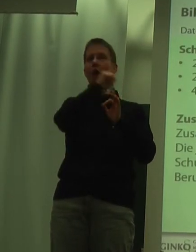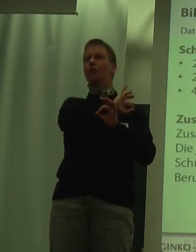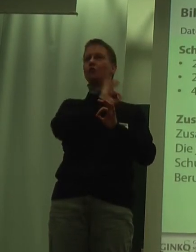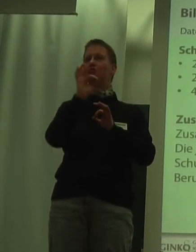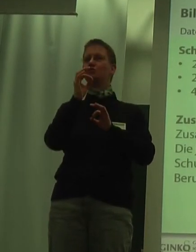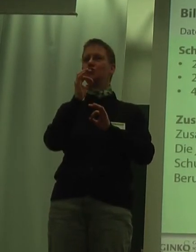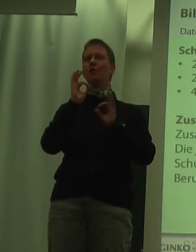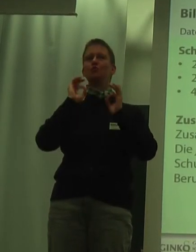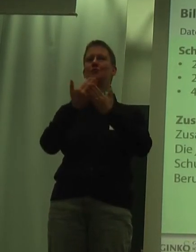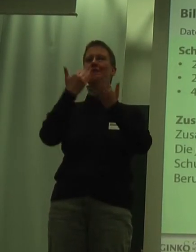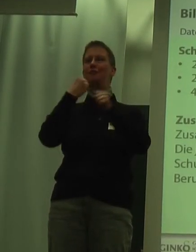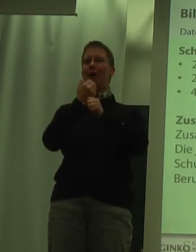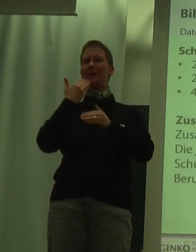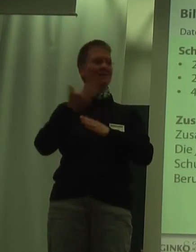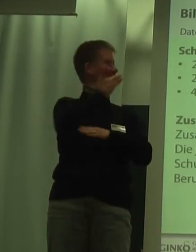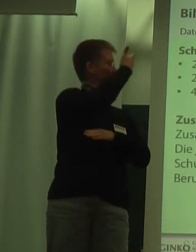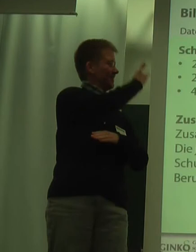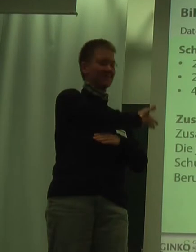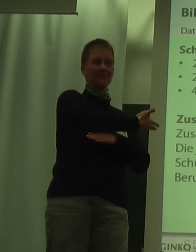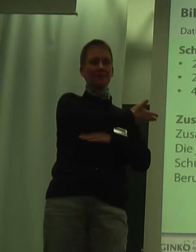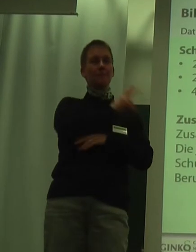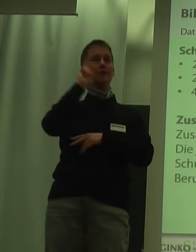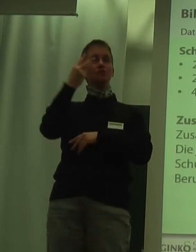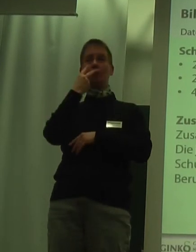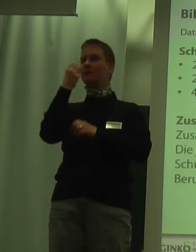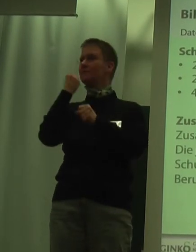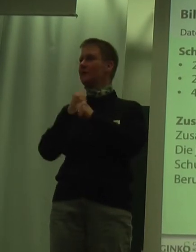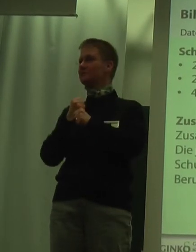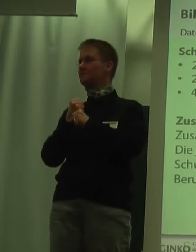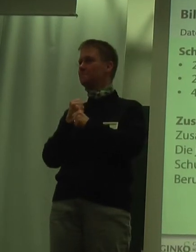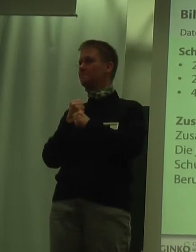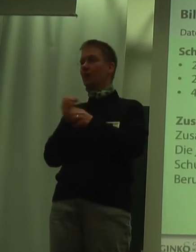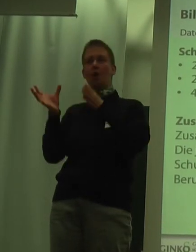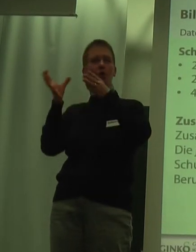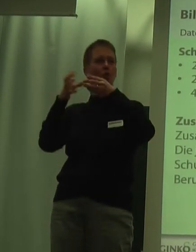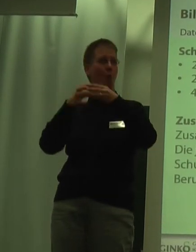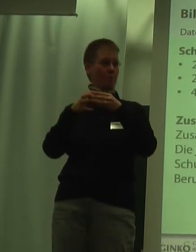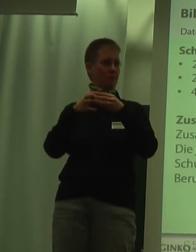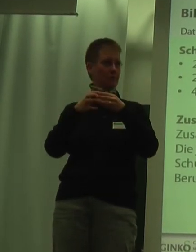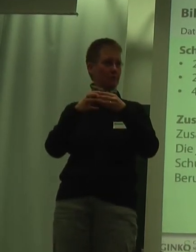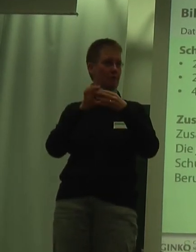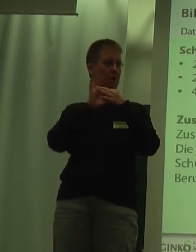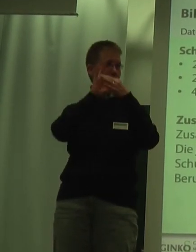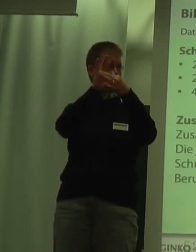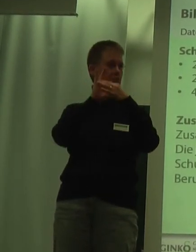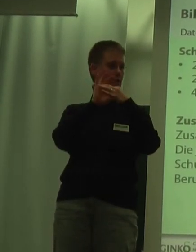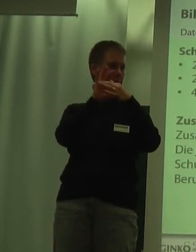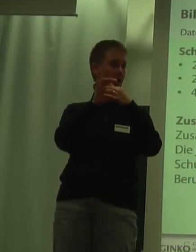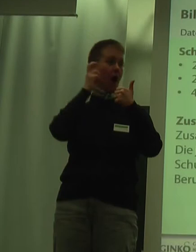gute Vorarbeit, auch wir haben festgestellt, in unserer Gruppe gibt es einen Zusammenhang zwischen Alter- und